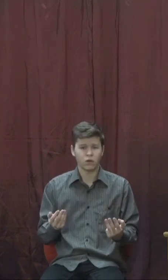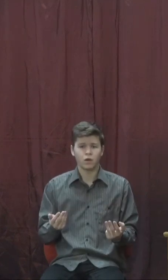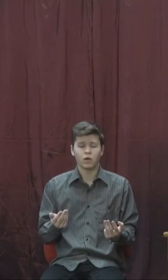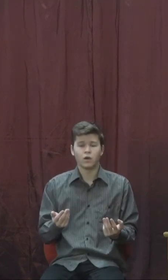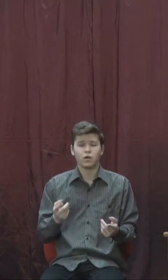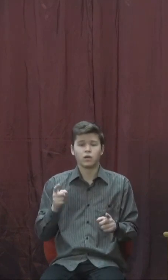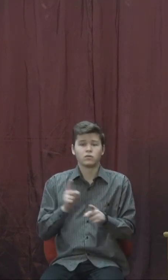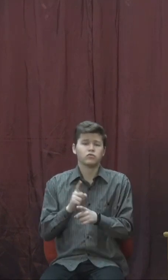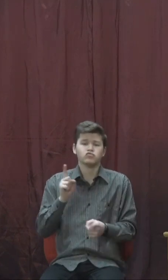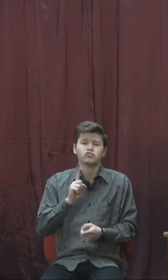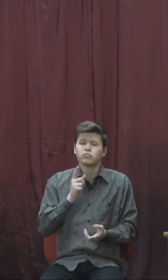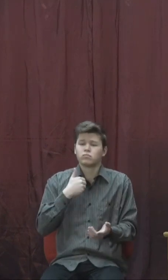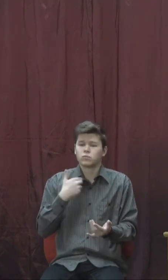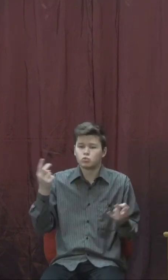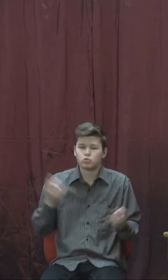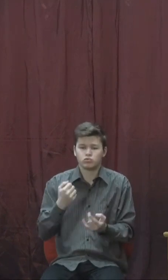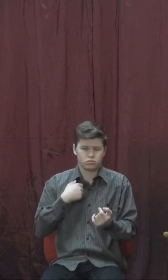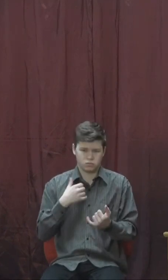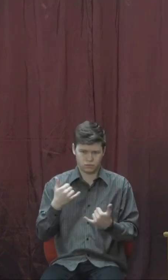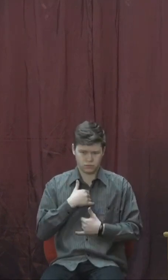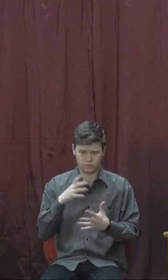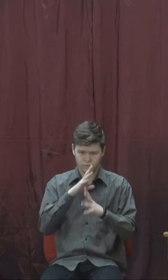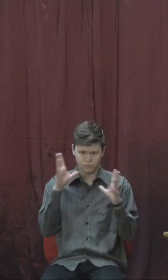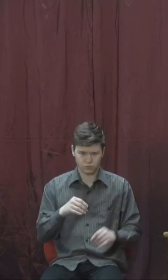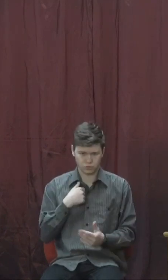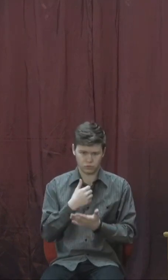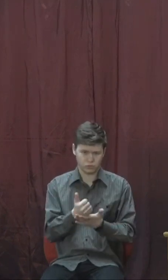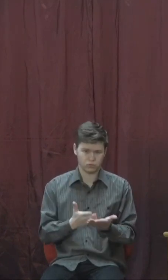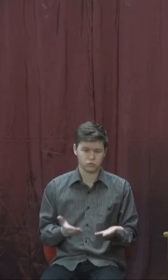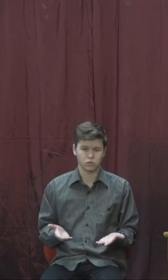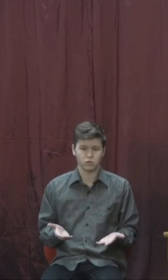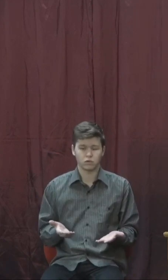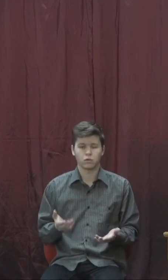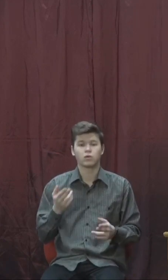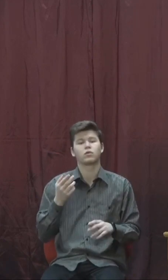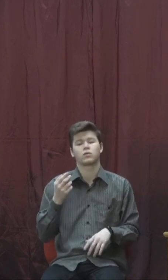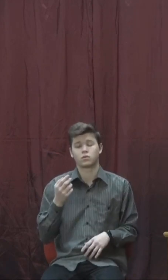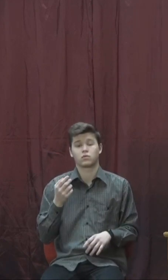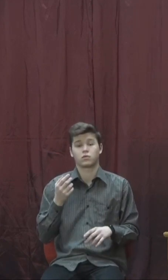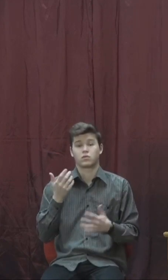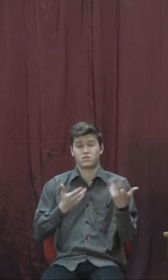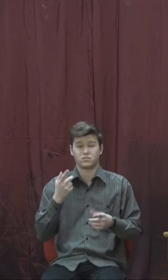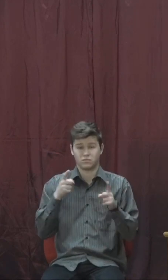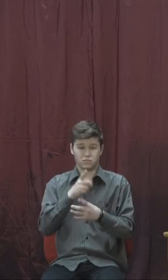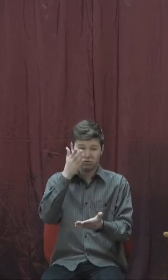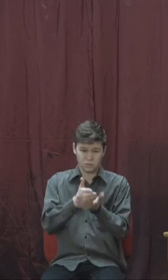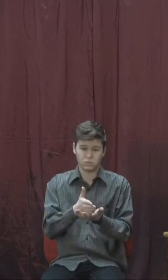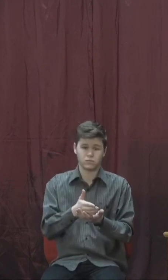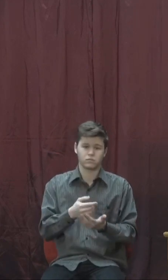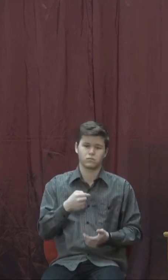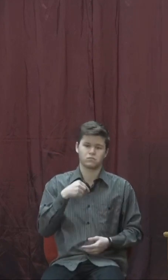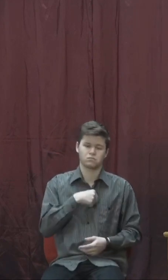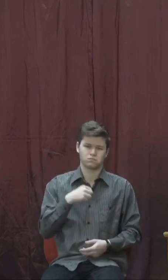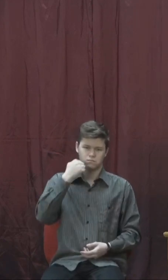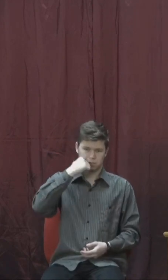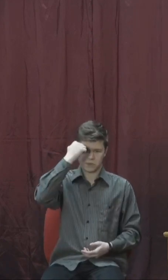добра моє життя. І тоді моє серце вдячне, тоді я дякую. Тому я